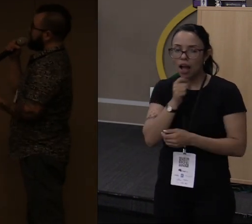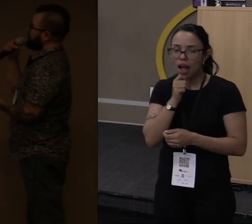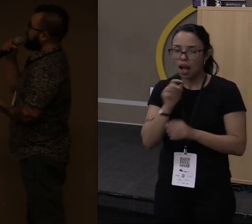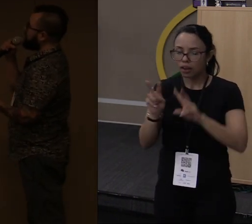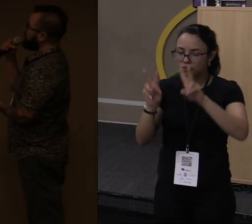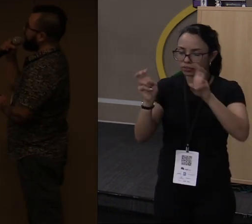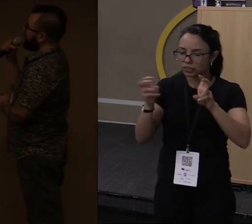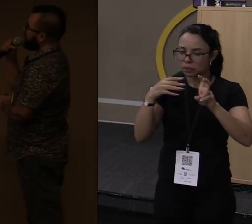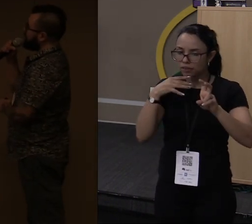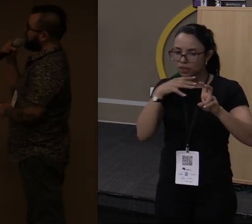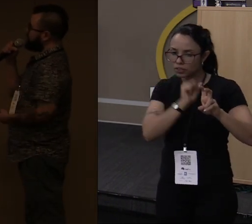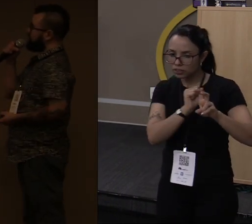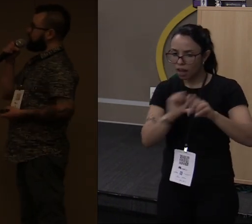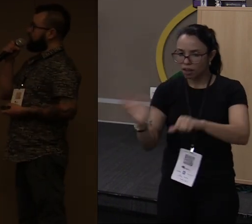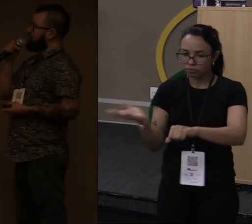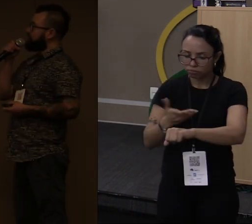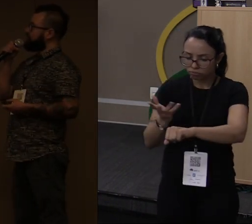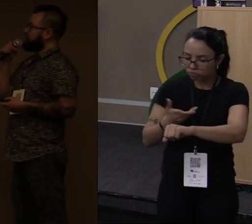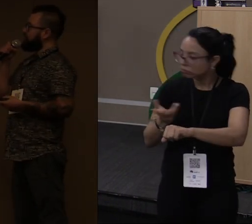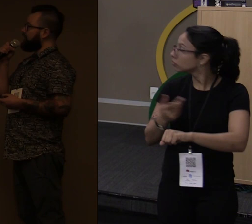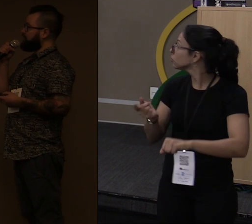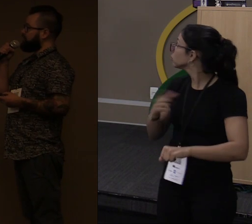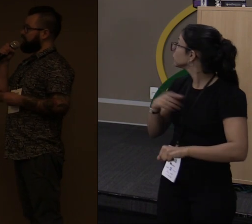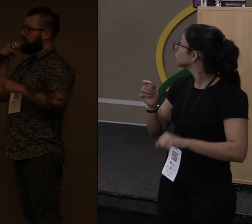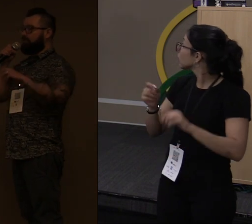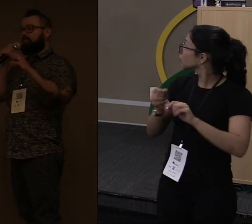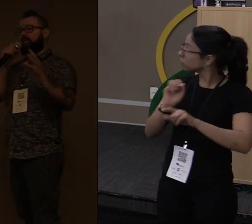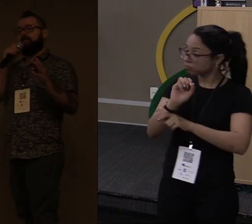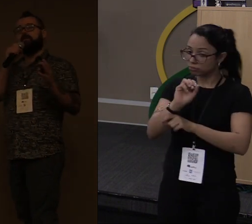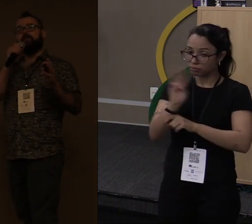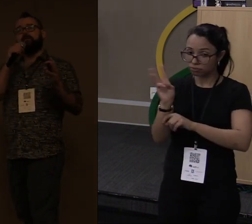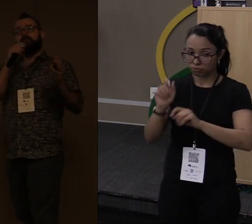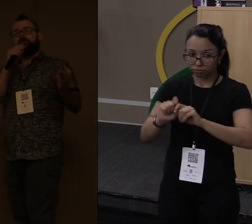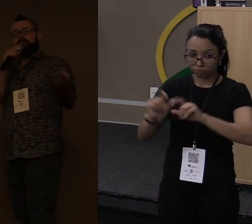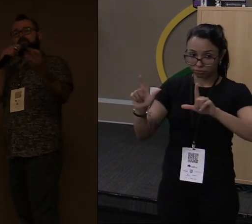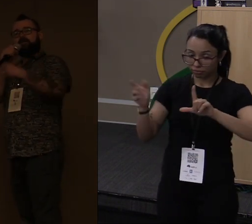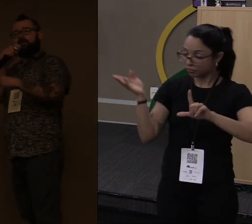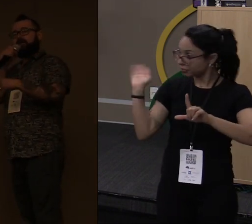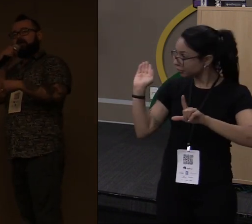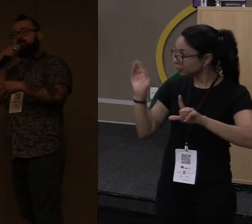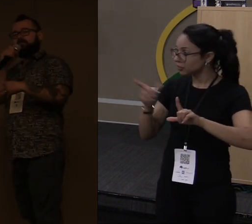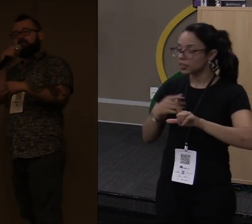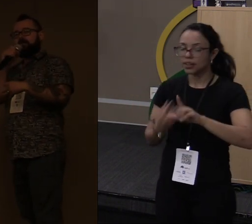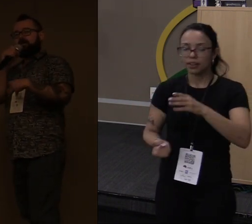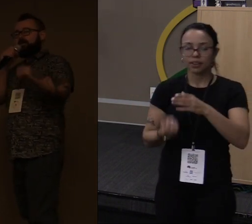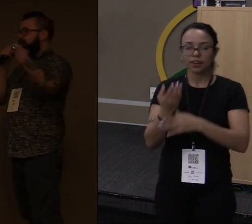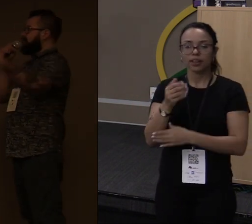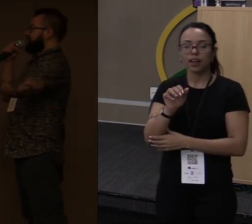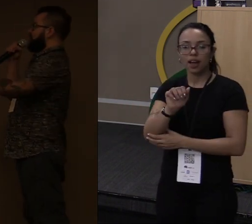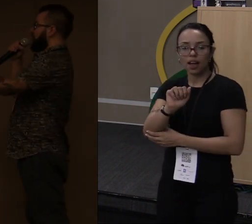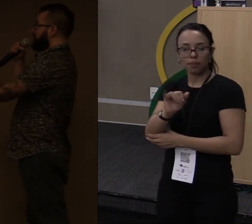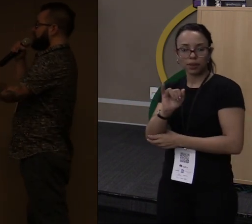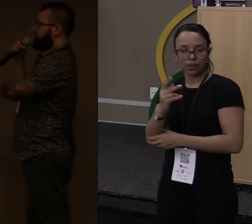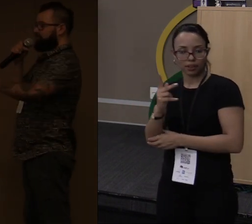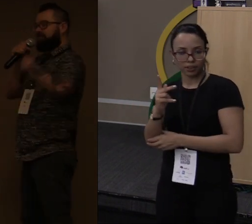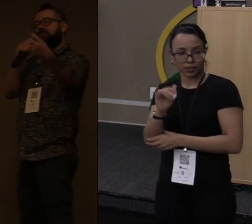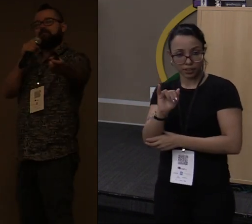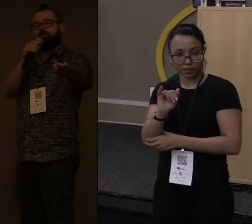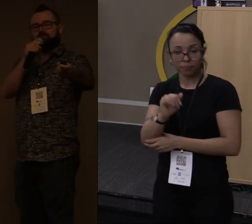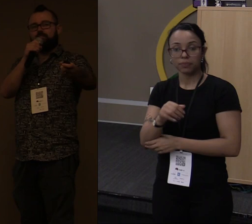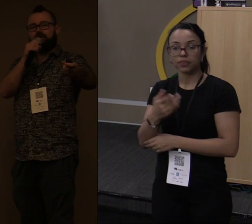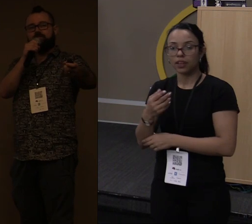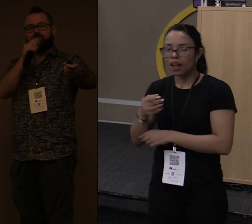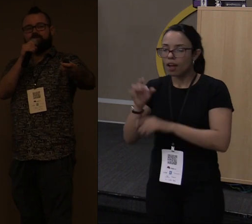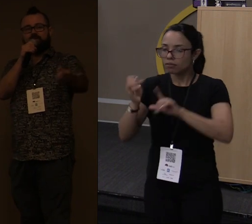tem esse site chamado Tech Empower. Não sei se vocês conhecem. Que é assim, você cria uma API e você manda para eles. E aí em cada round eles